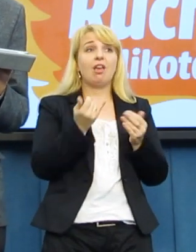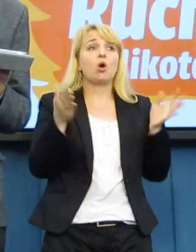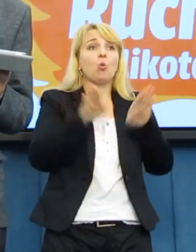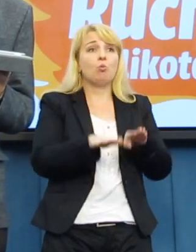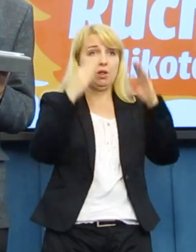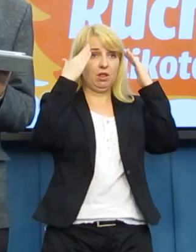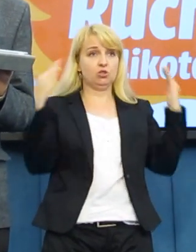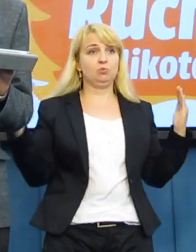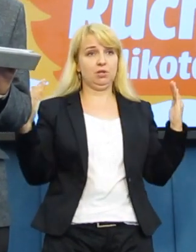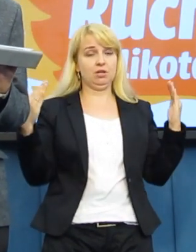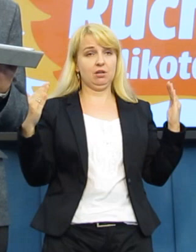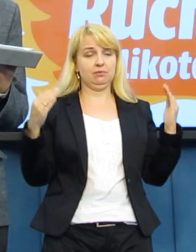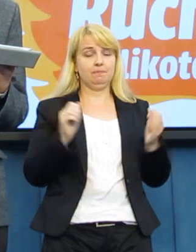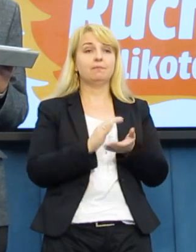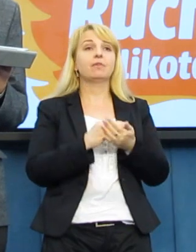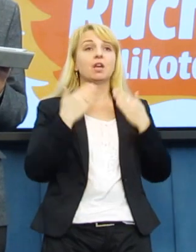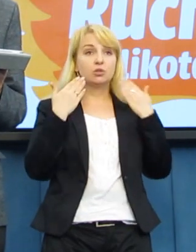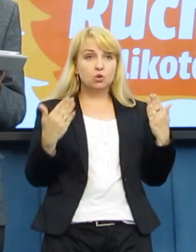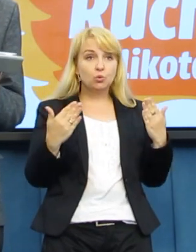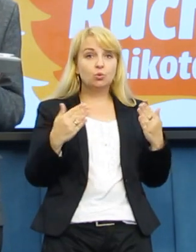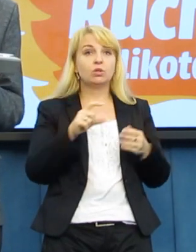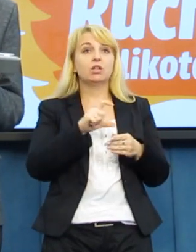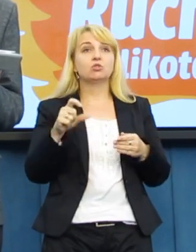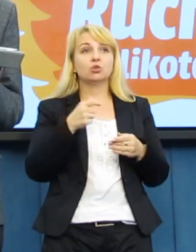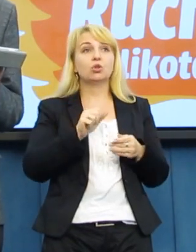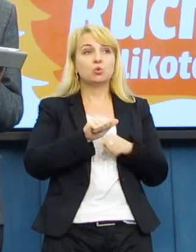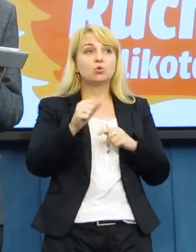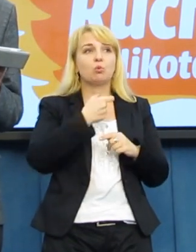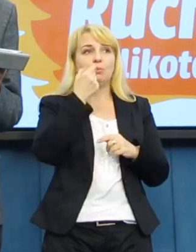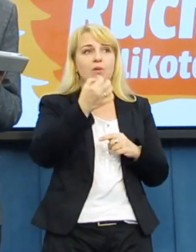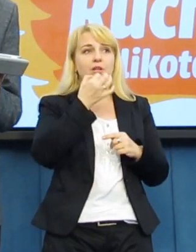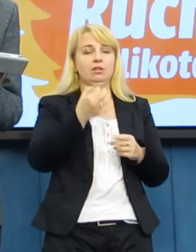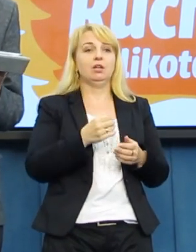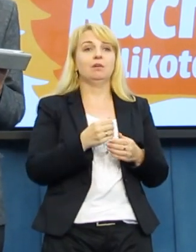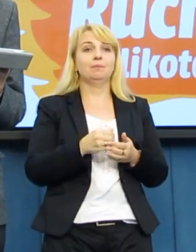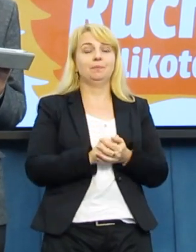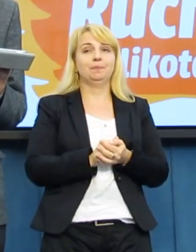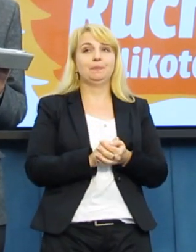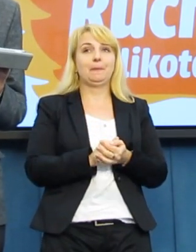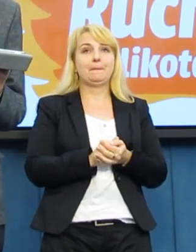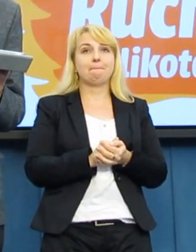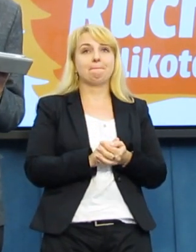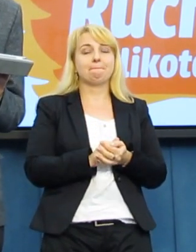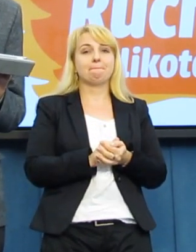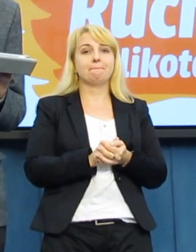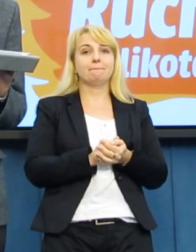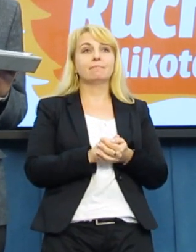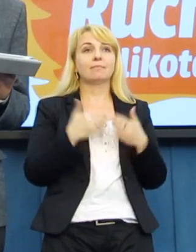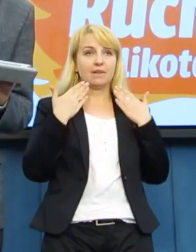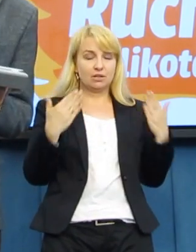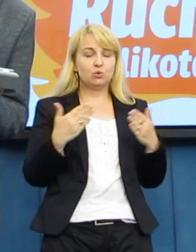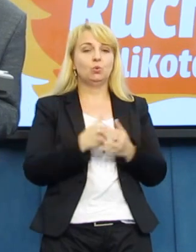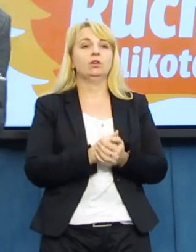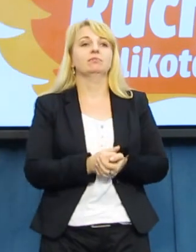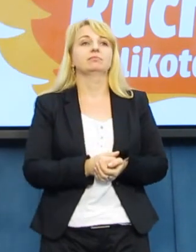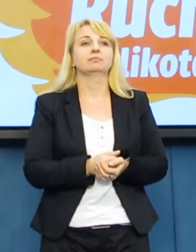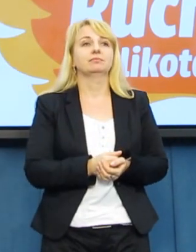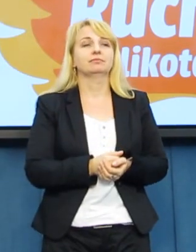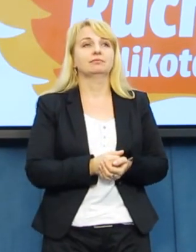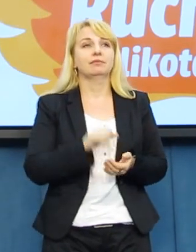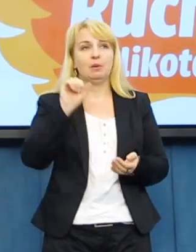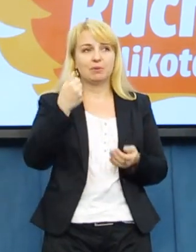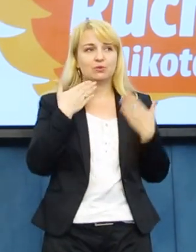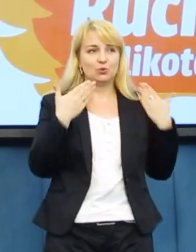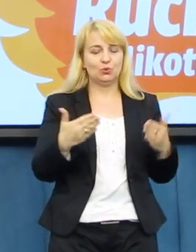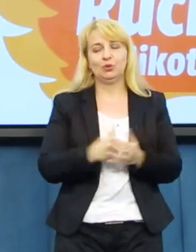Dziękuję bardzo. Czy są jakieś pytania? Jeżeli nie ma, to zapraszam na następne konferencje i dziękuję za uwagę. Bardzo